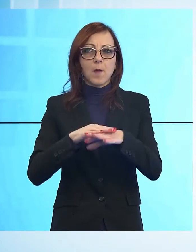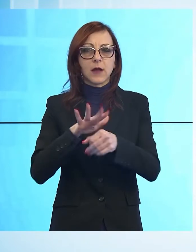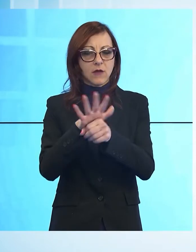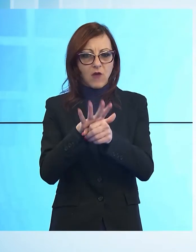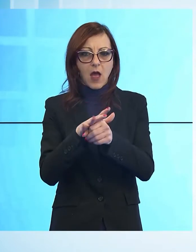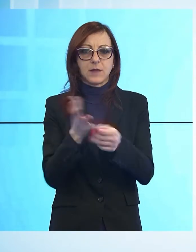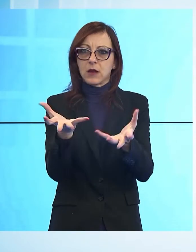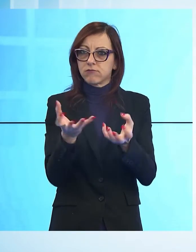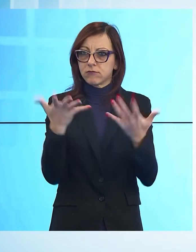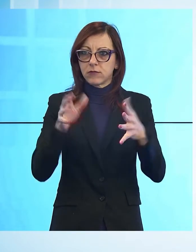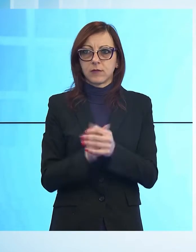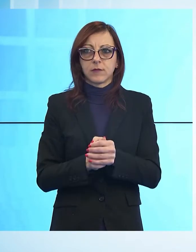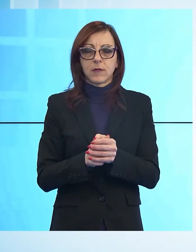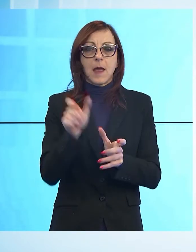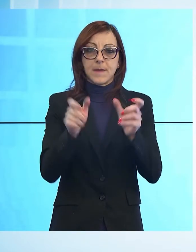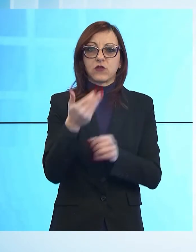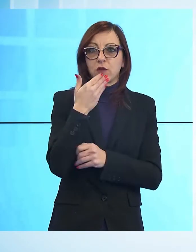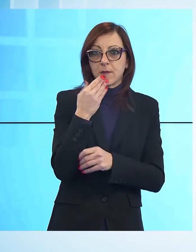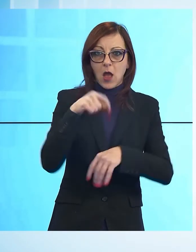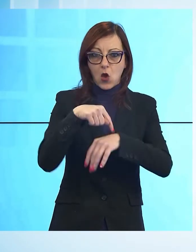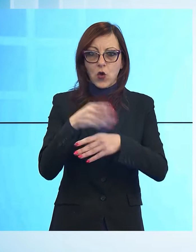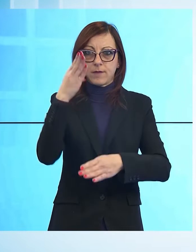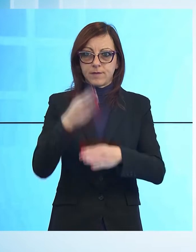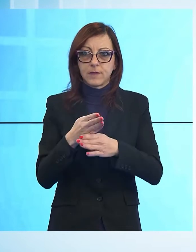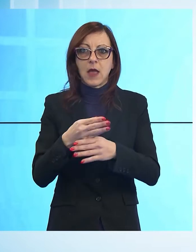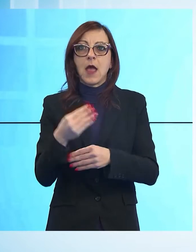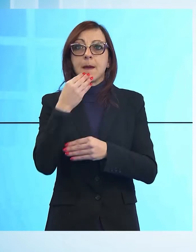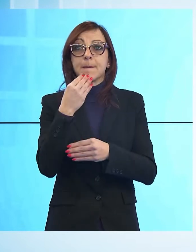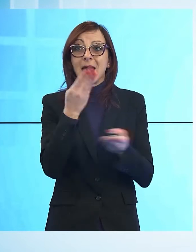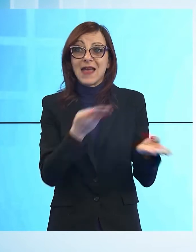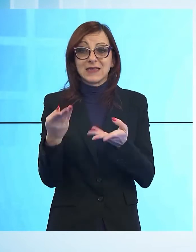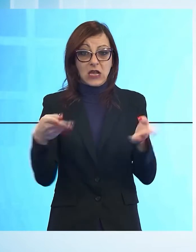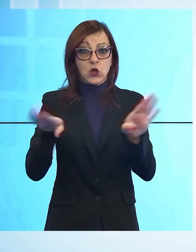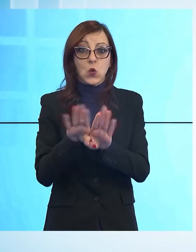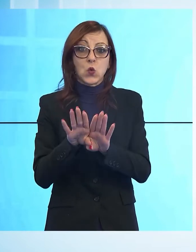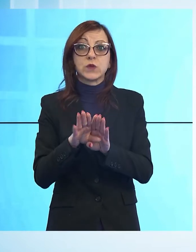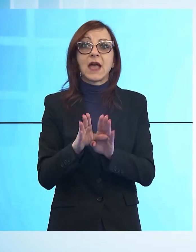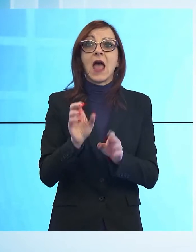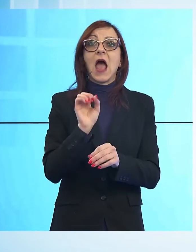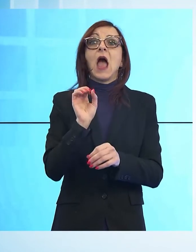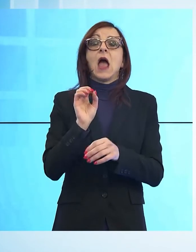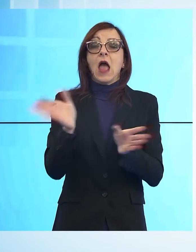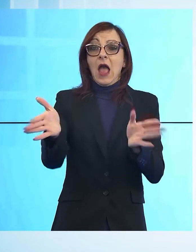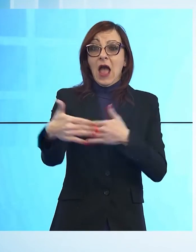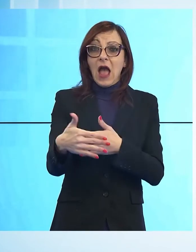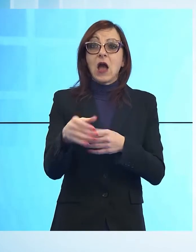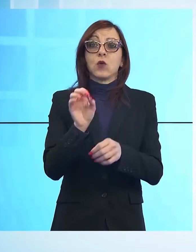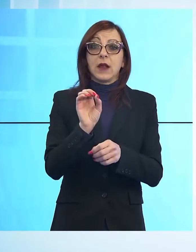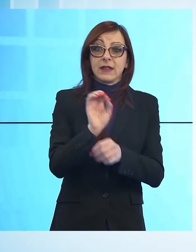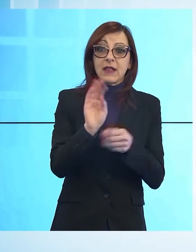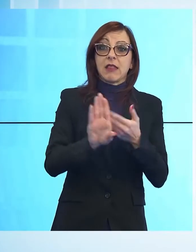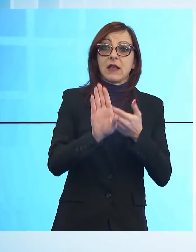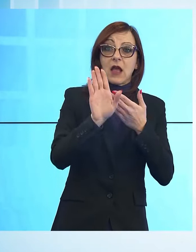Tra carenza di personale, orari dimezzati, mense chiuse e aule sdoppiate in DAD, la riorganizzazione delle classi non è affare